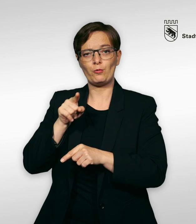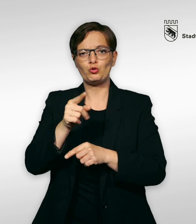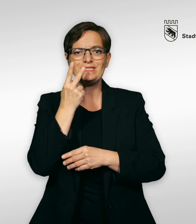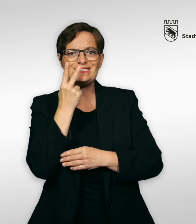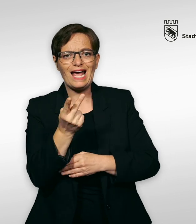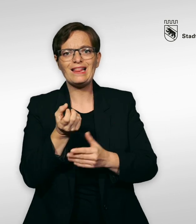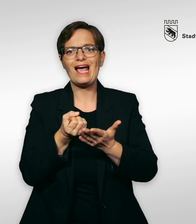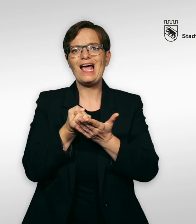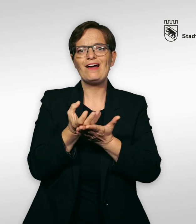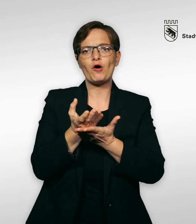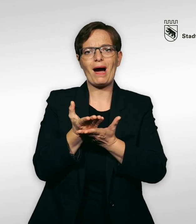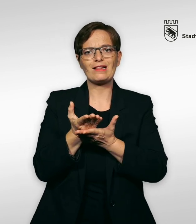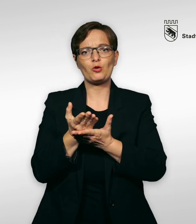zur Teilnahme deiner Assistenzperson.